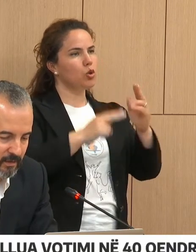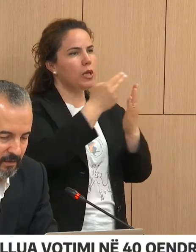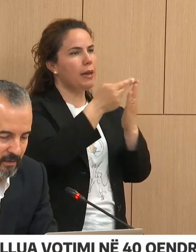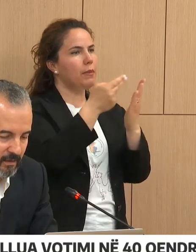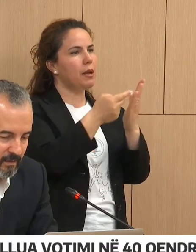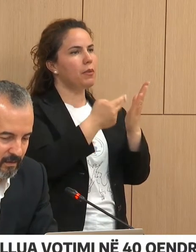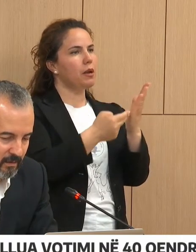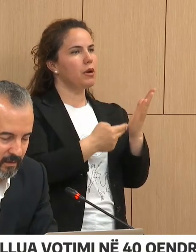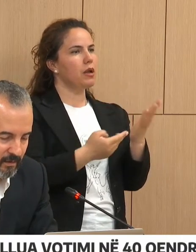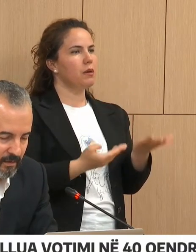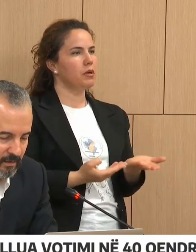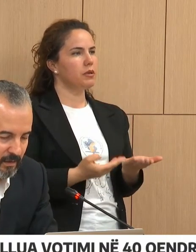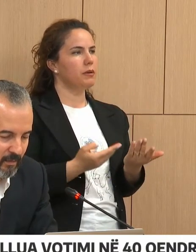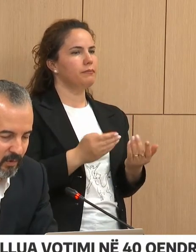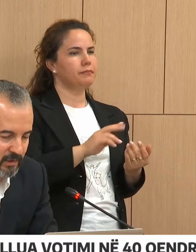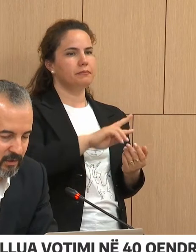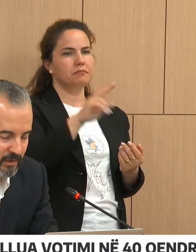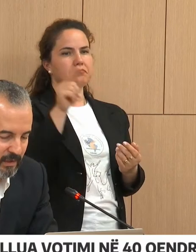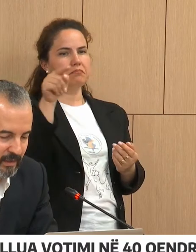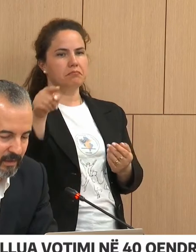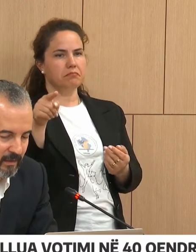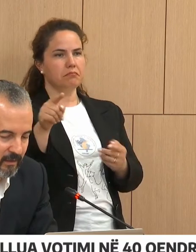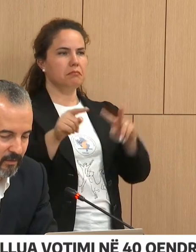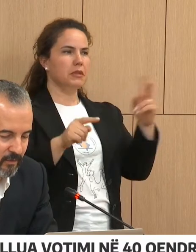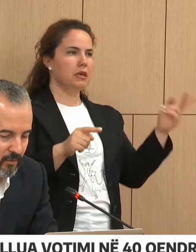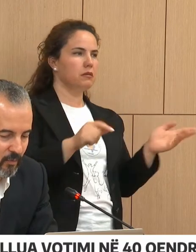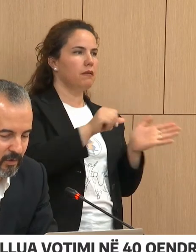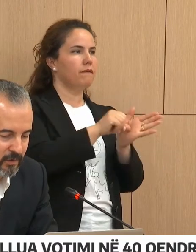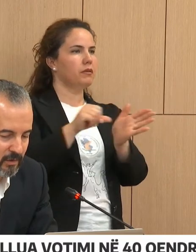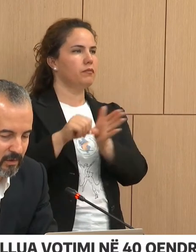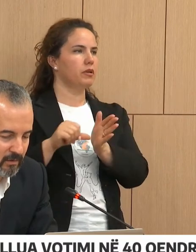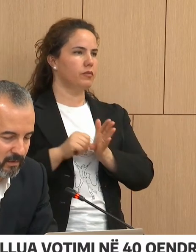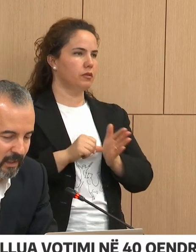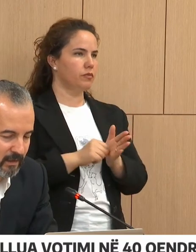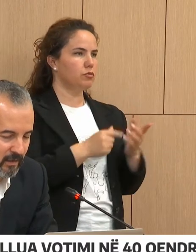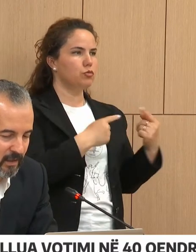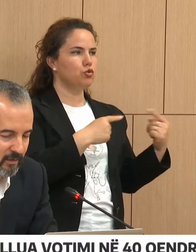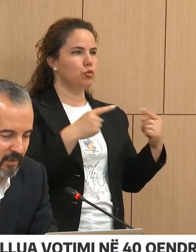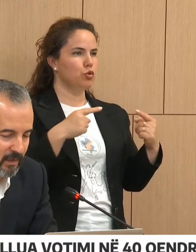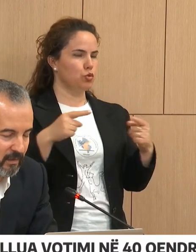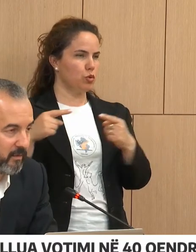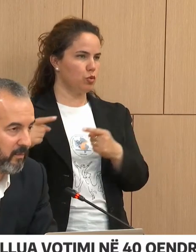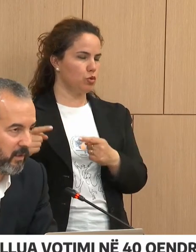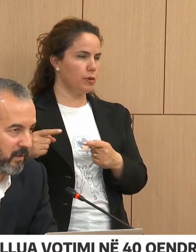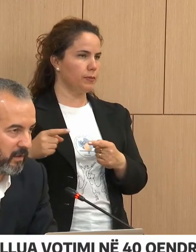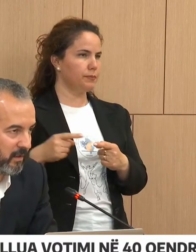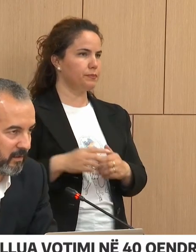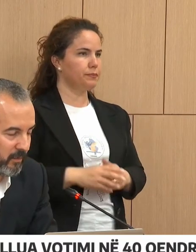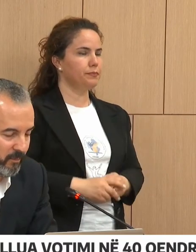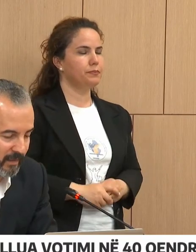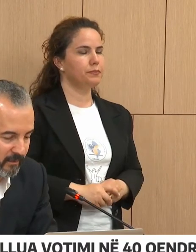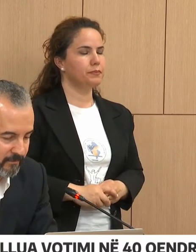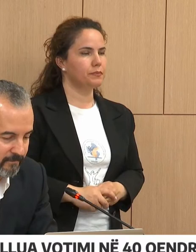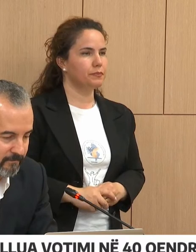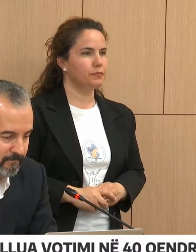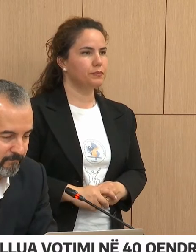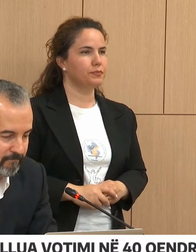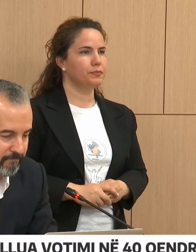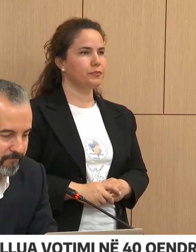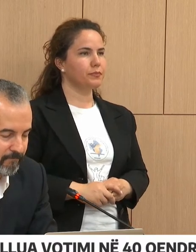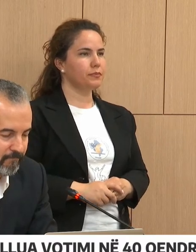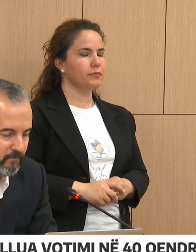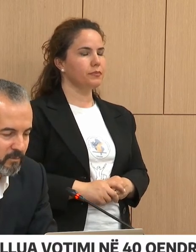nga të dhenat që janë plëtësishtë të sakta, kjo nëmër është në gati në 10.000 më pak.